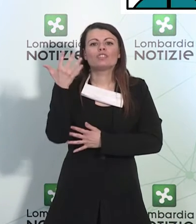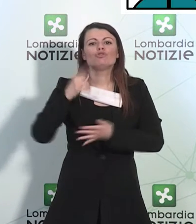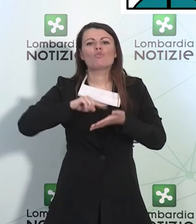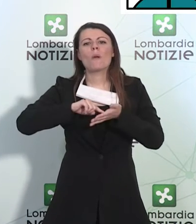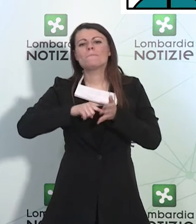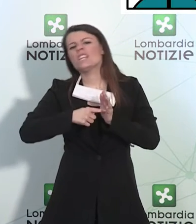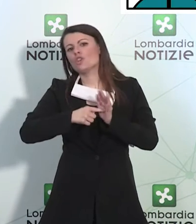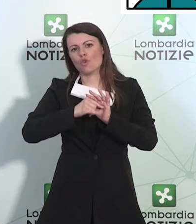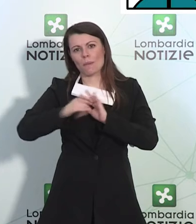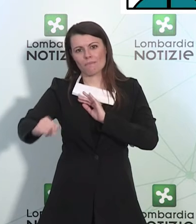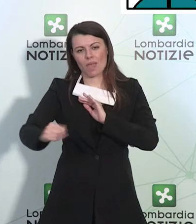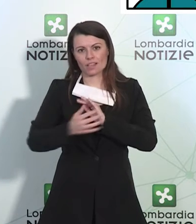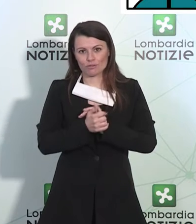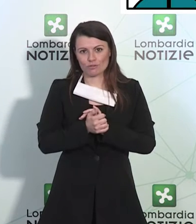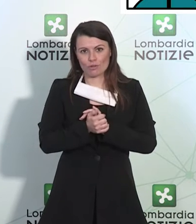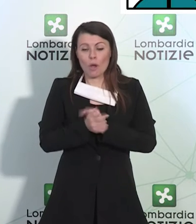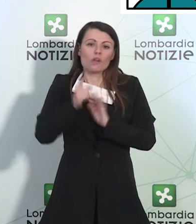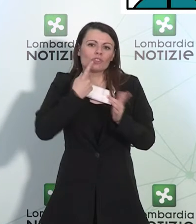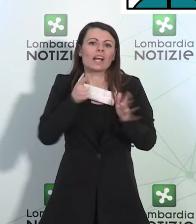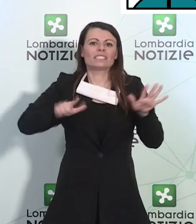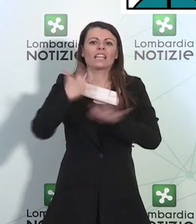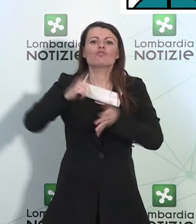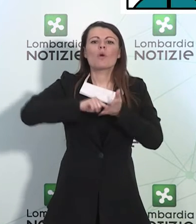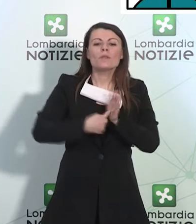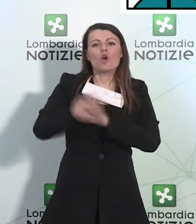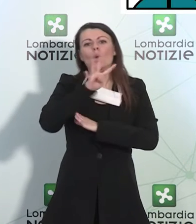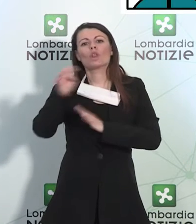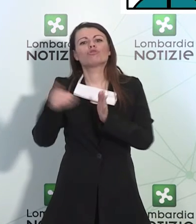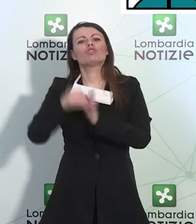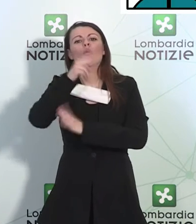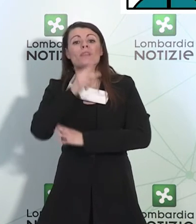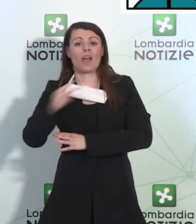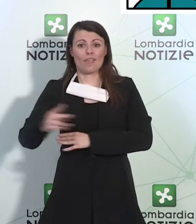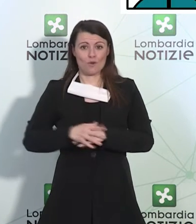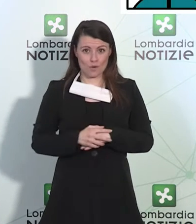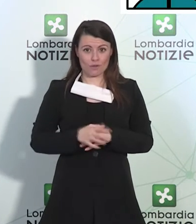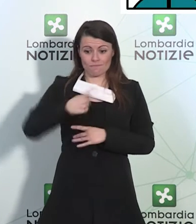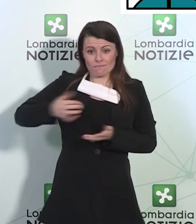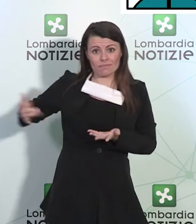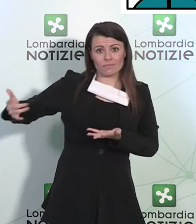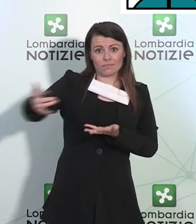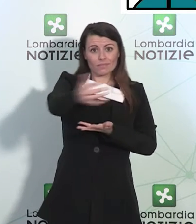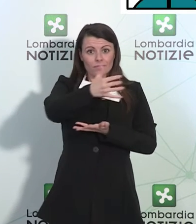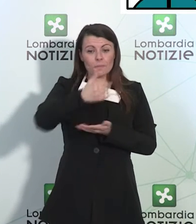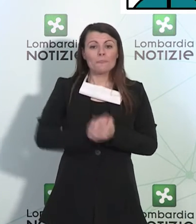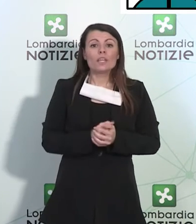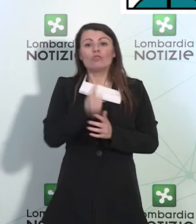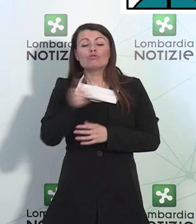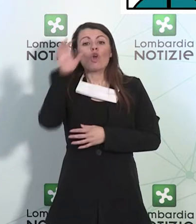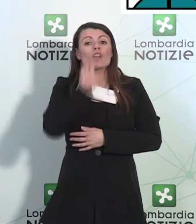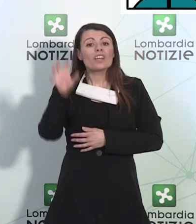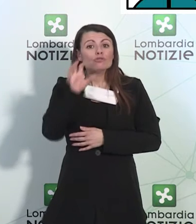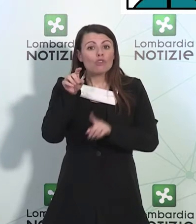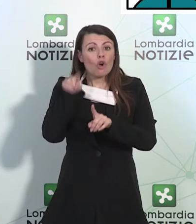e mezzo e 400 mila euro. Solo per la regione sono stati versati 37